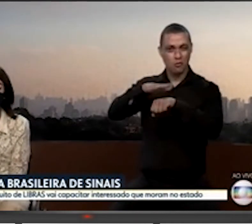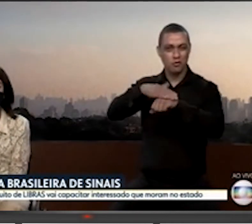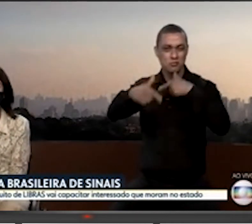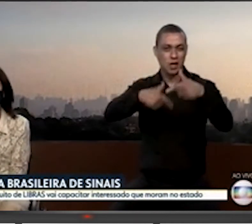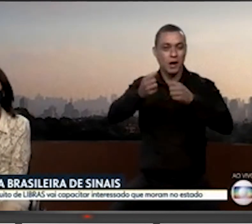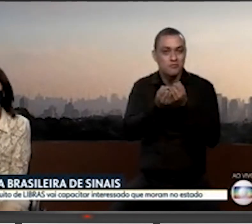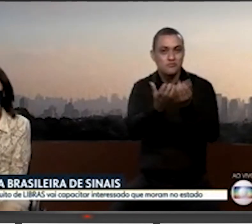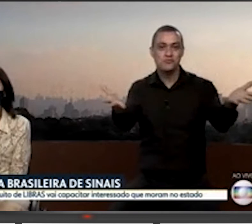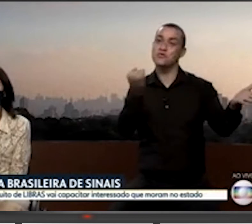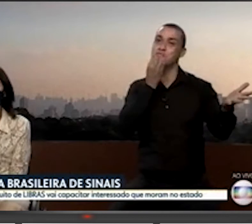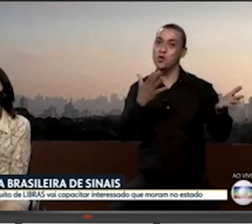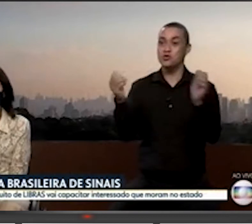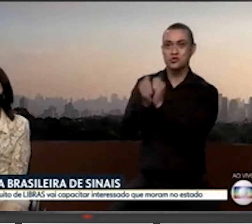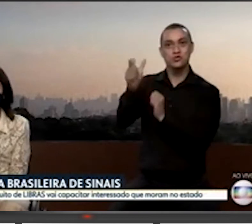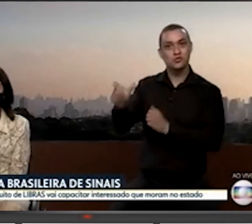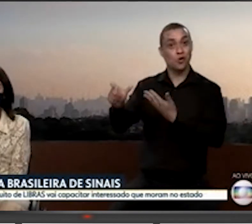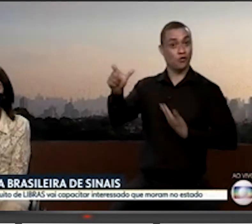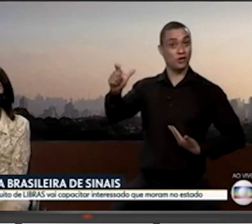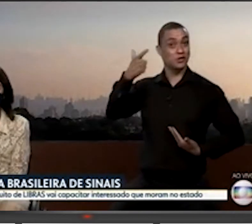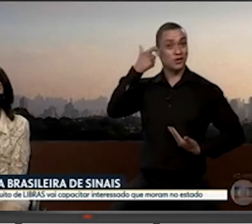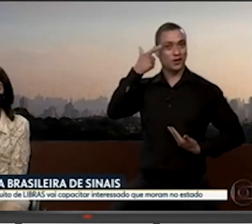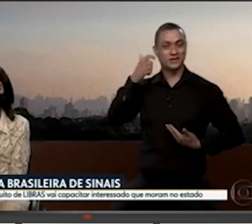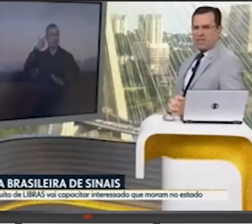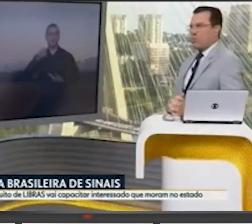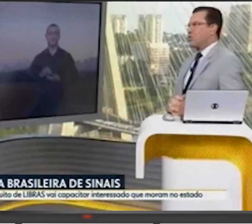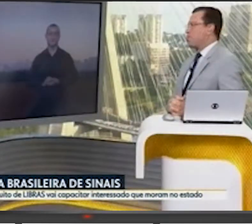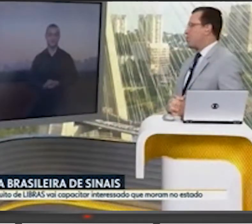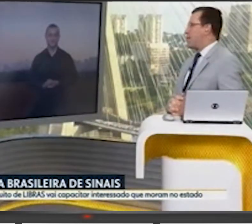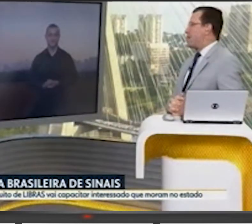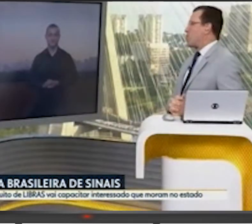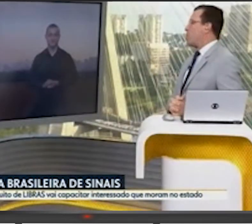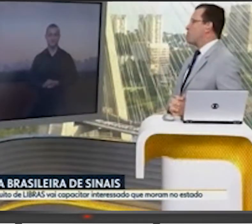fazemos com o Governador João Dória. Como é que vai funcionar esse curso? Por que o curso?